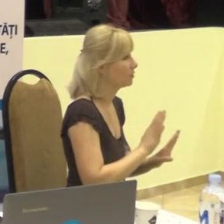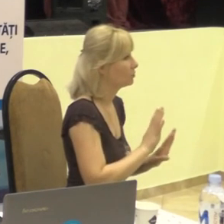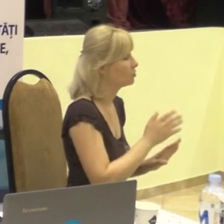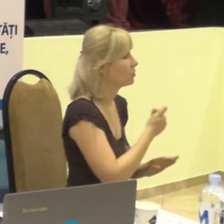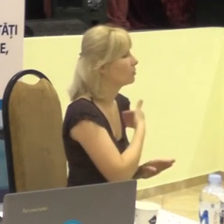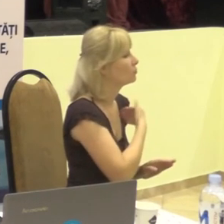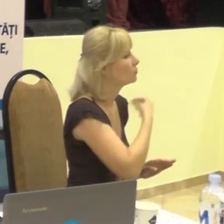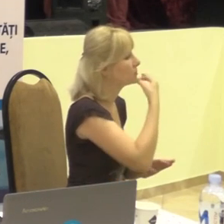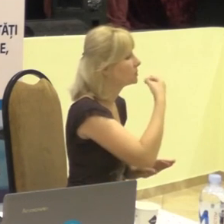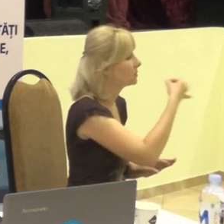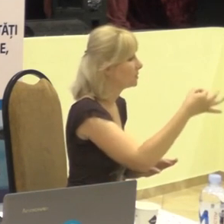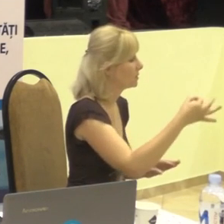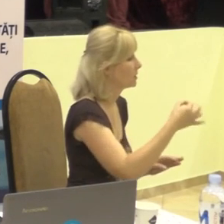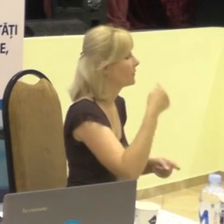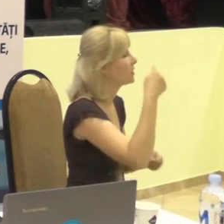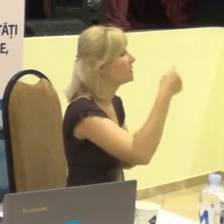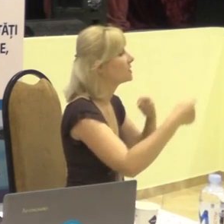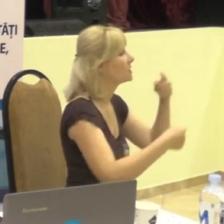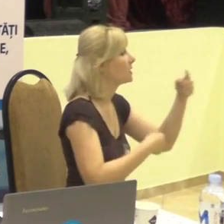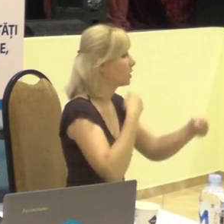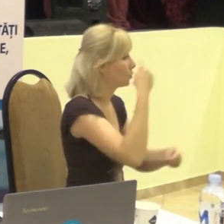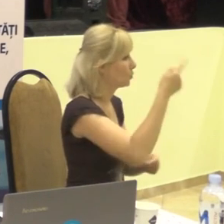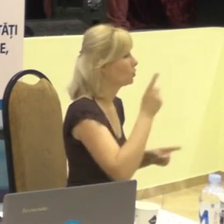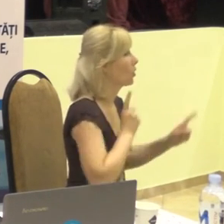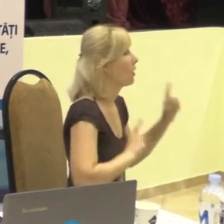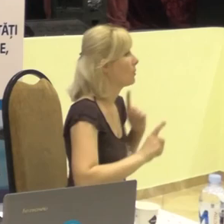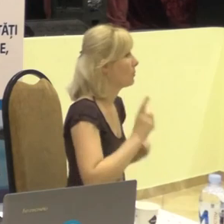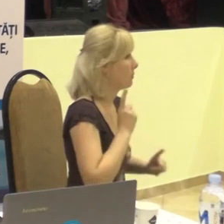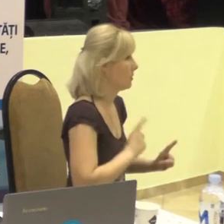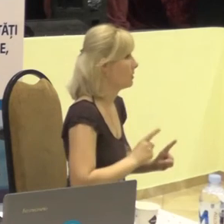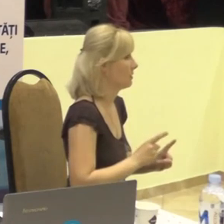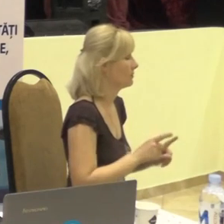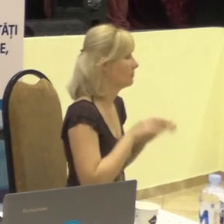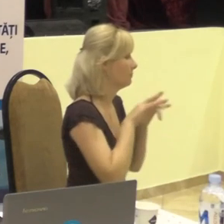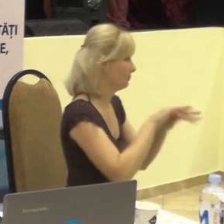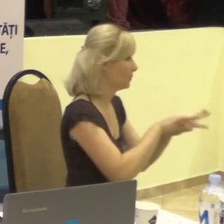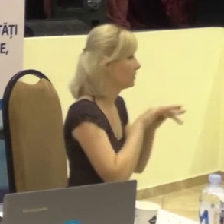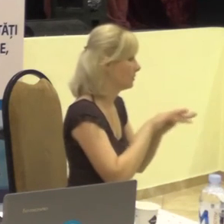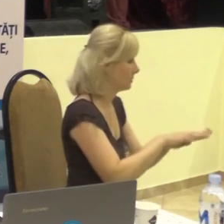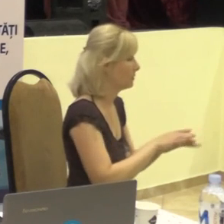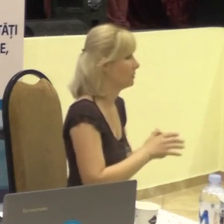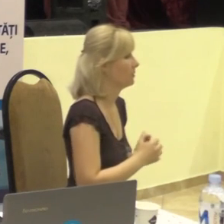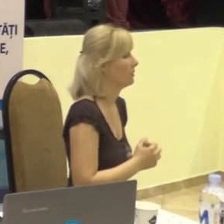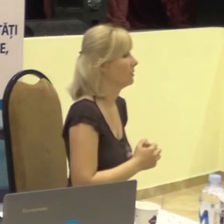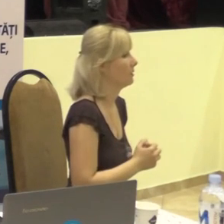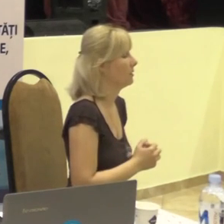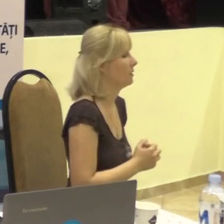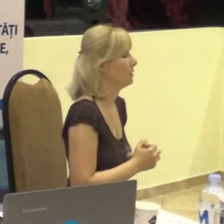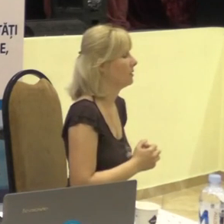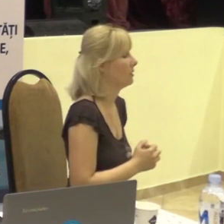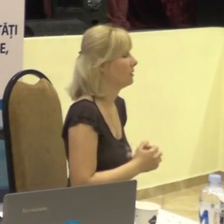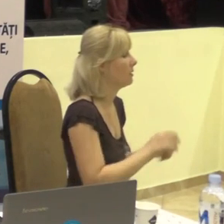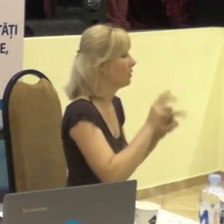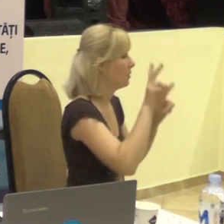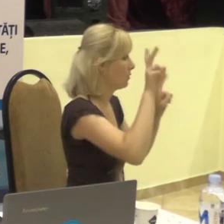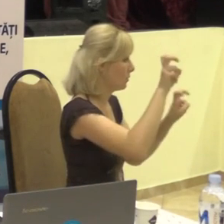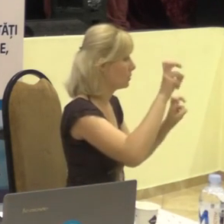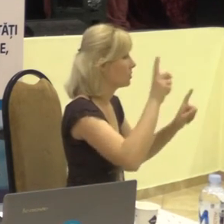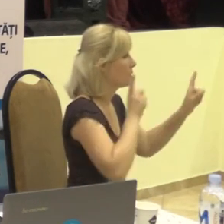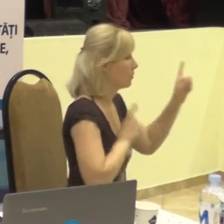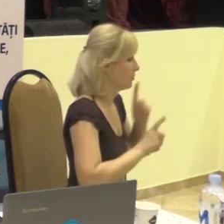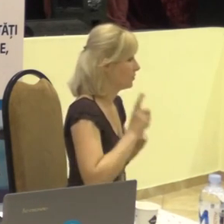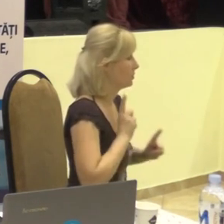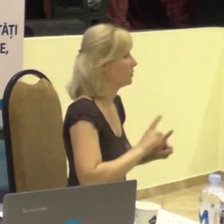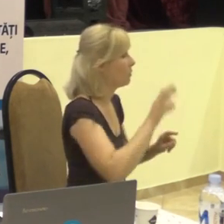următoarea ședință, următoarea prelegere, va zică, în cadrul conferințelor